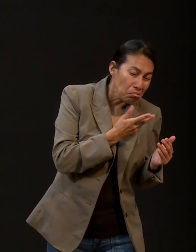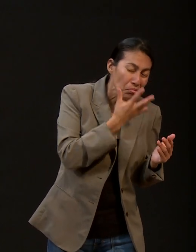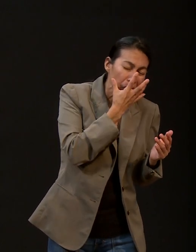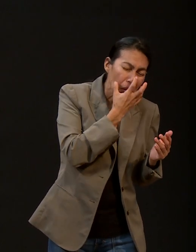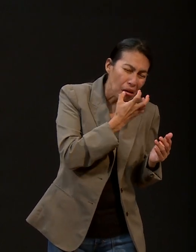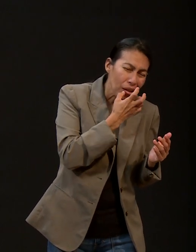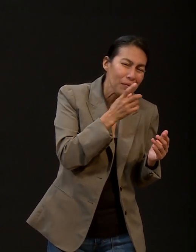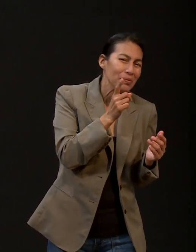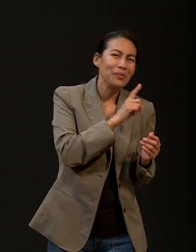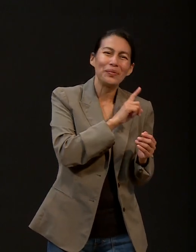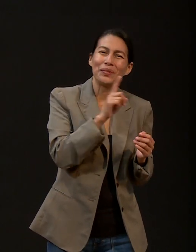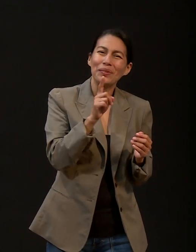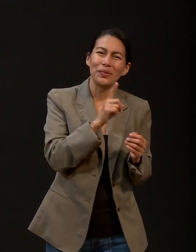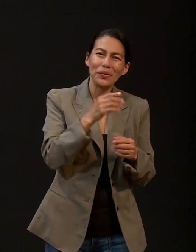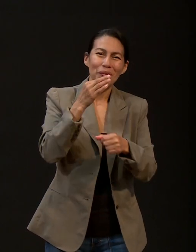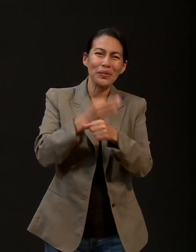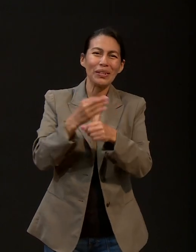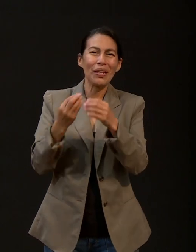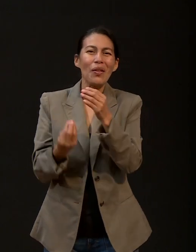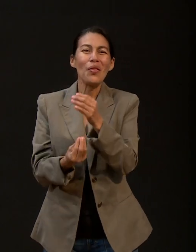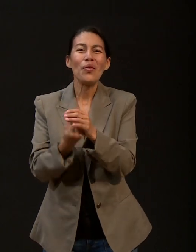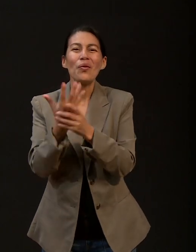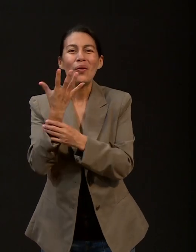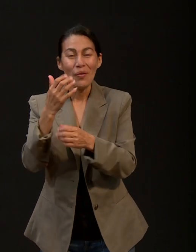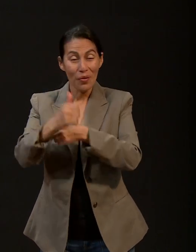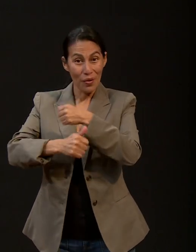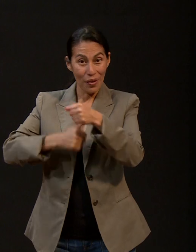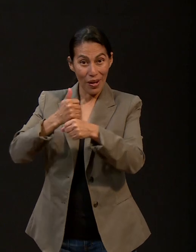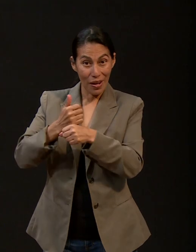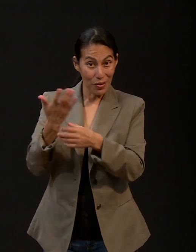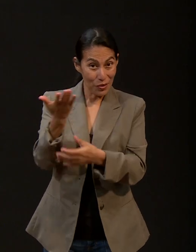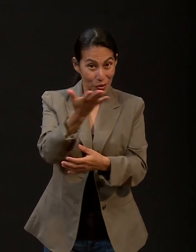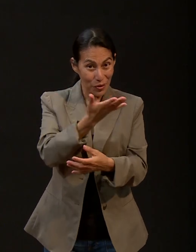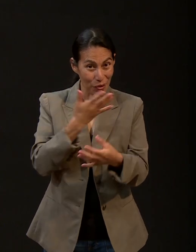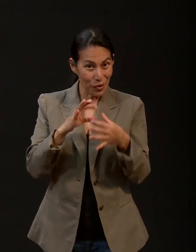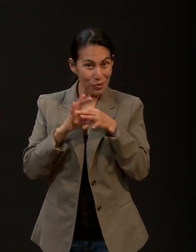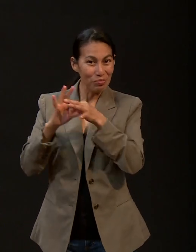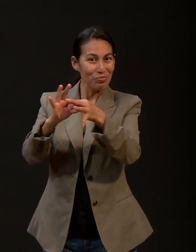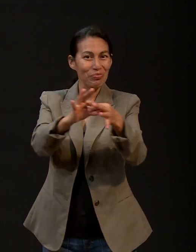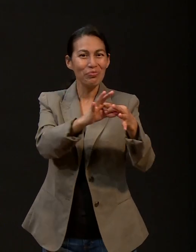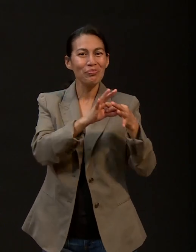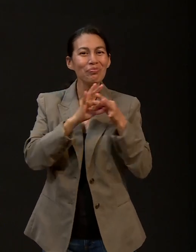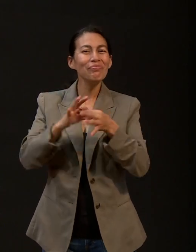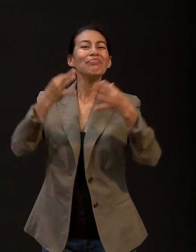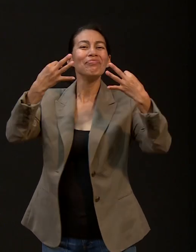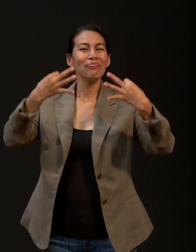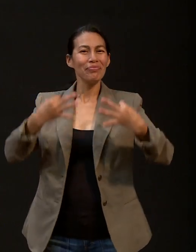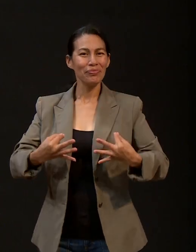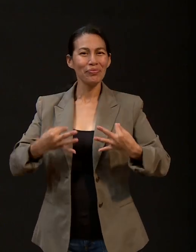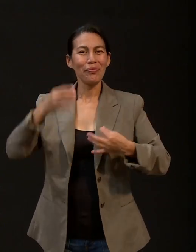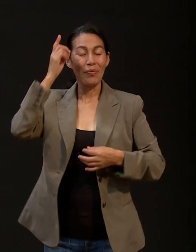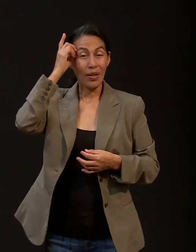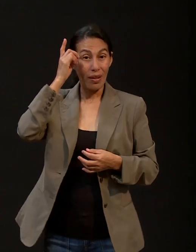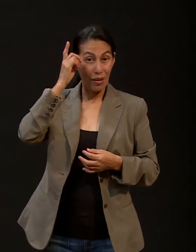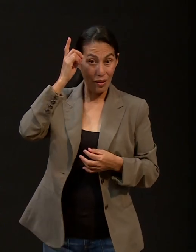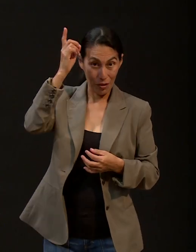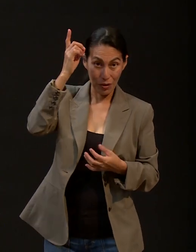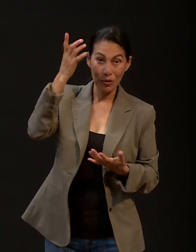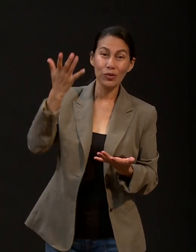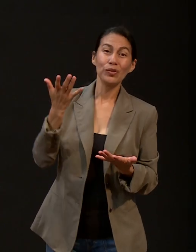año de renovados propósitos, de entrega a Dios para que Él obre el querer como el hacer según